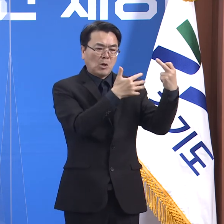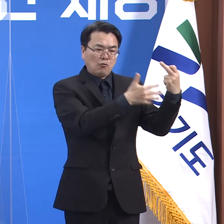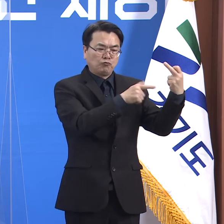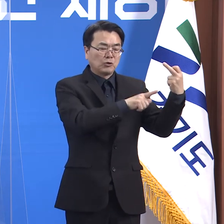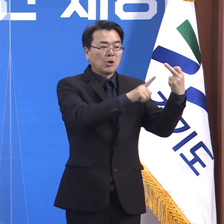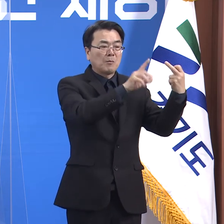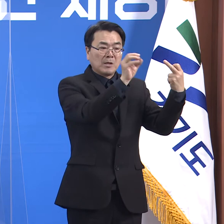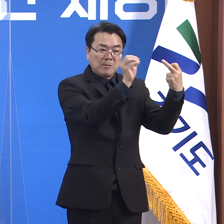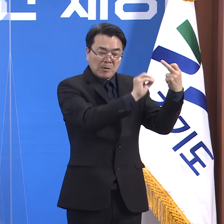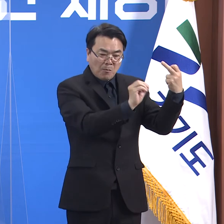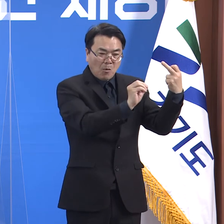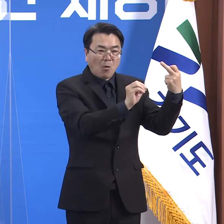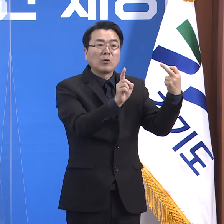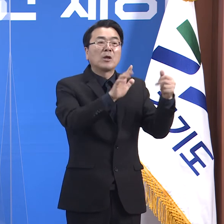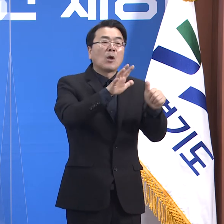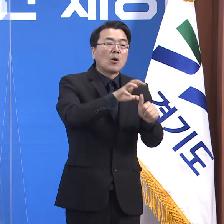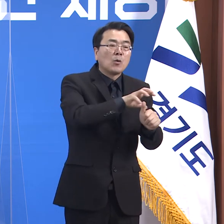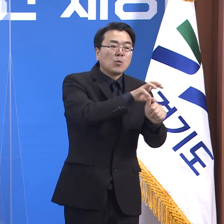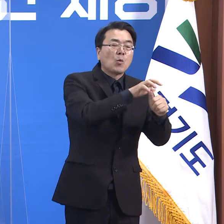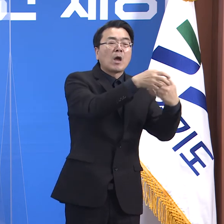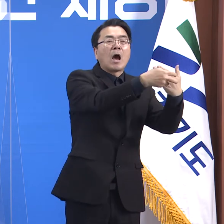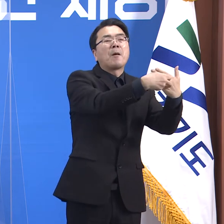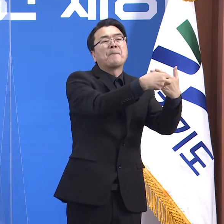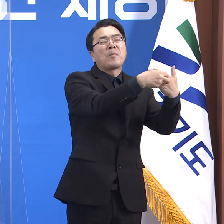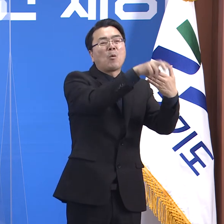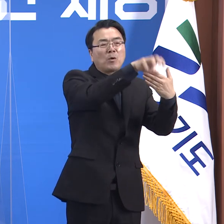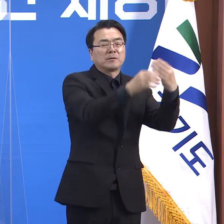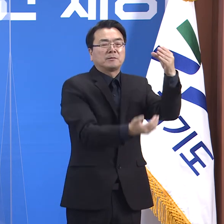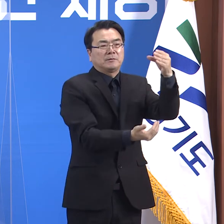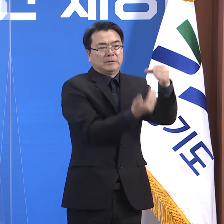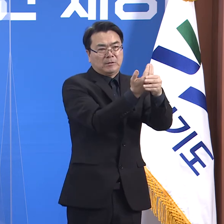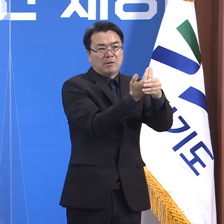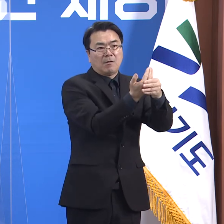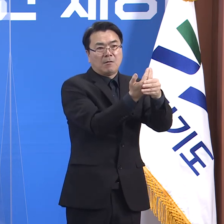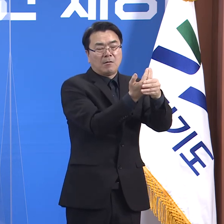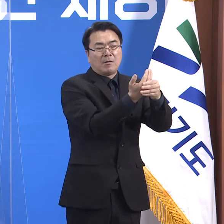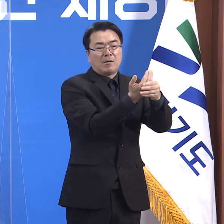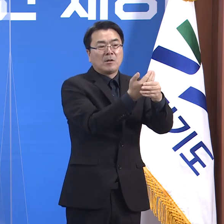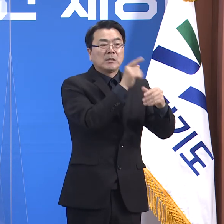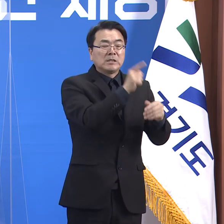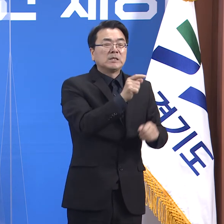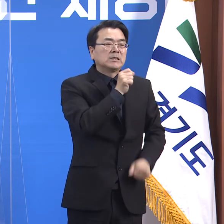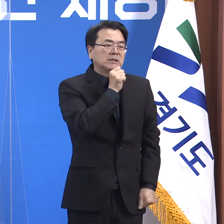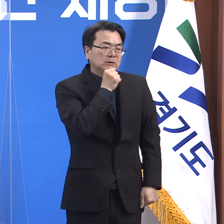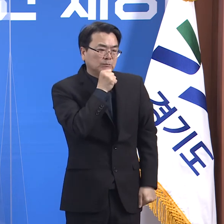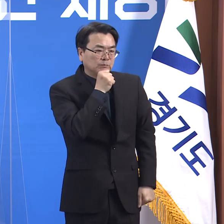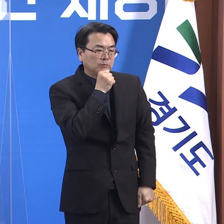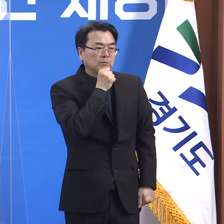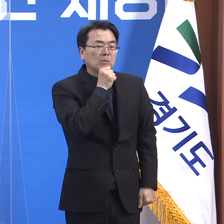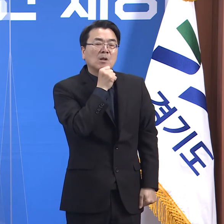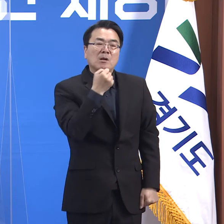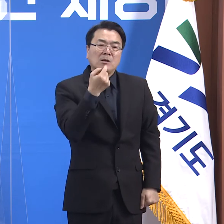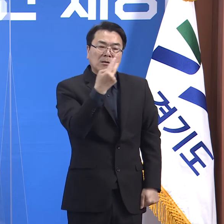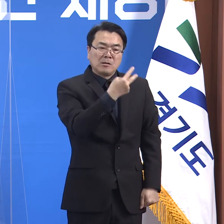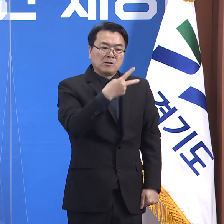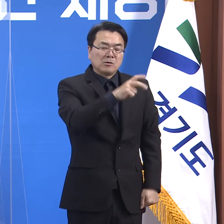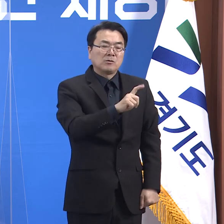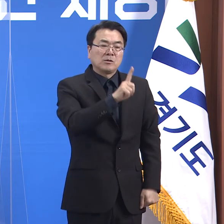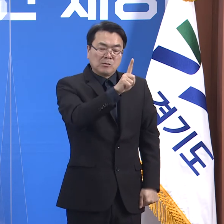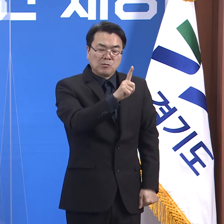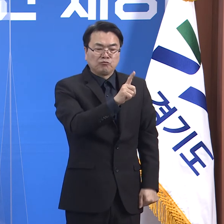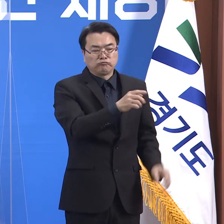%가 요양병원 및 요양시설에서 발생했습니다. 이 수치는 21년 이후 개선됩니다.